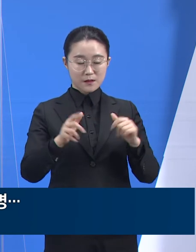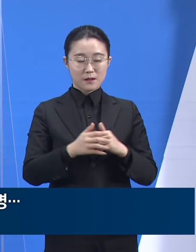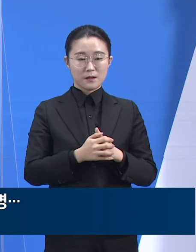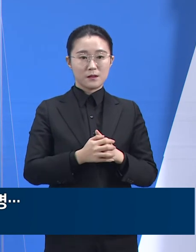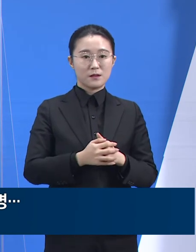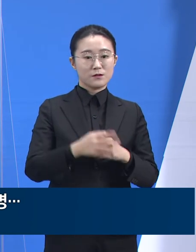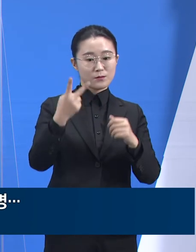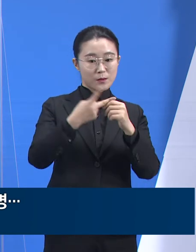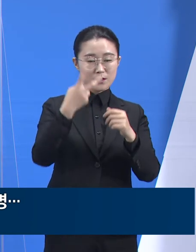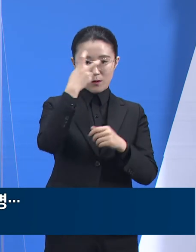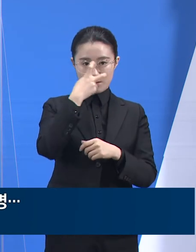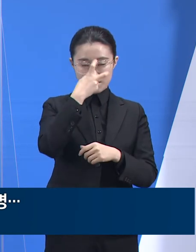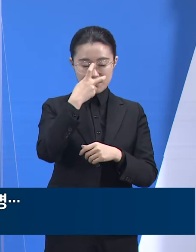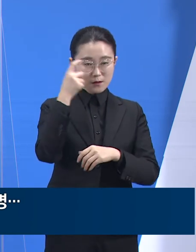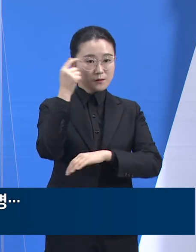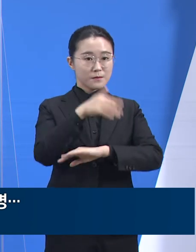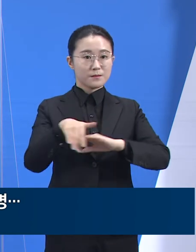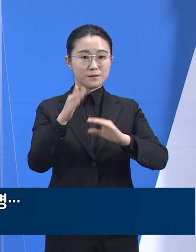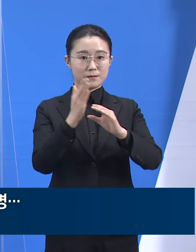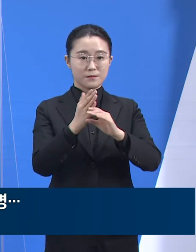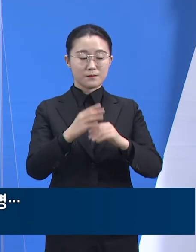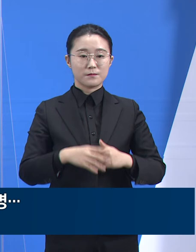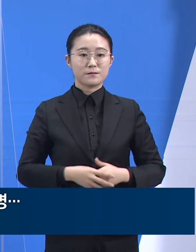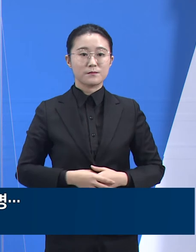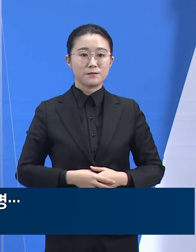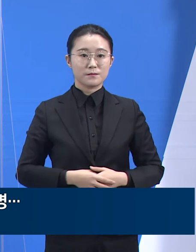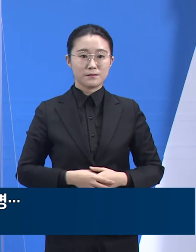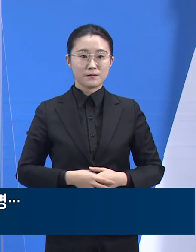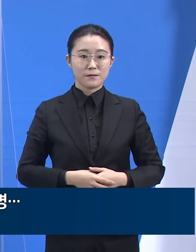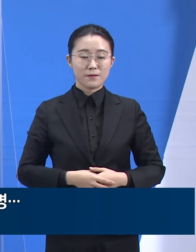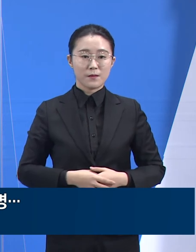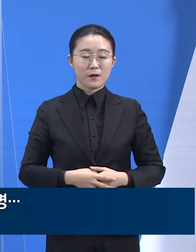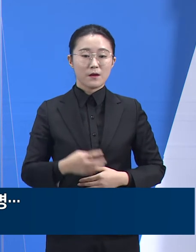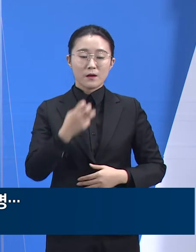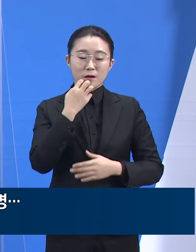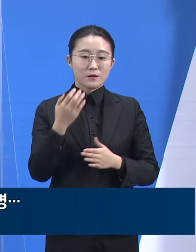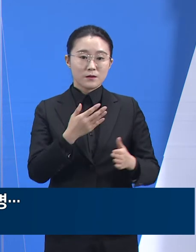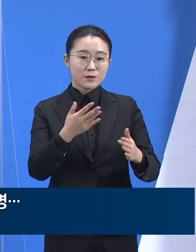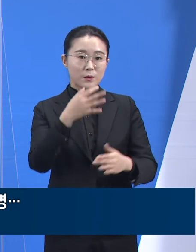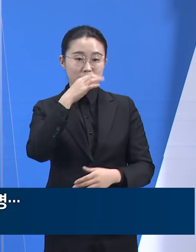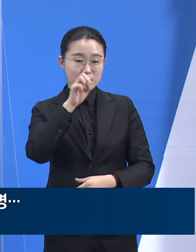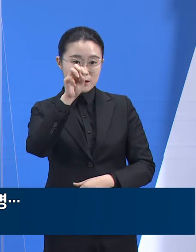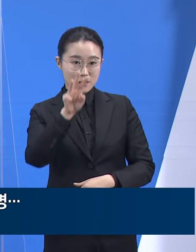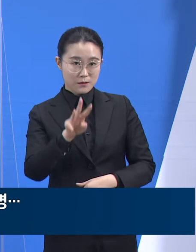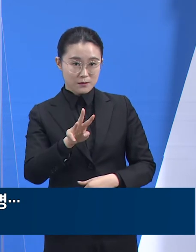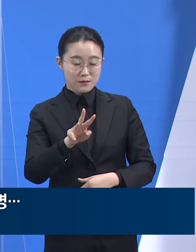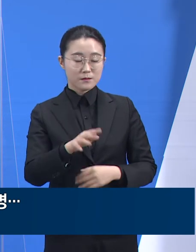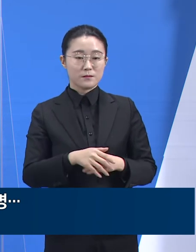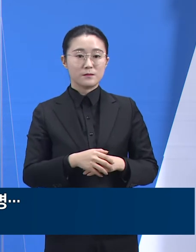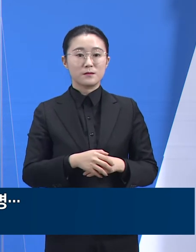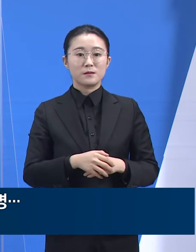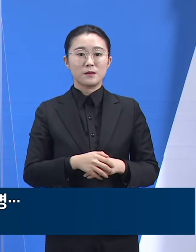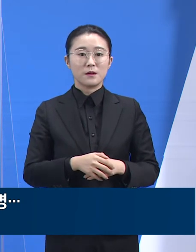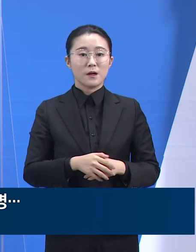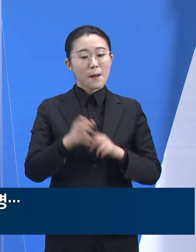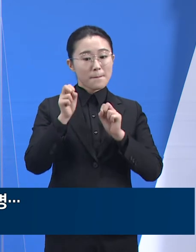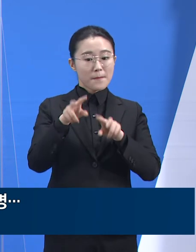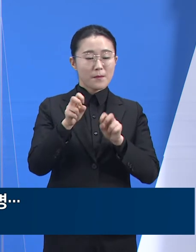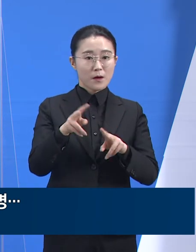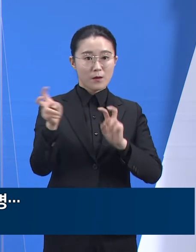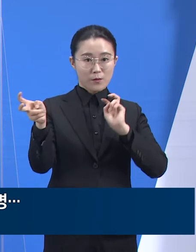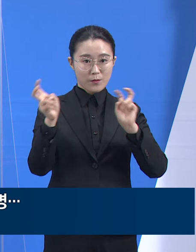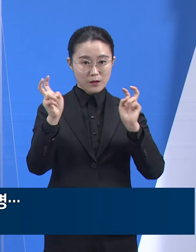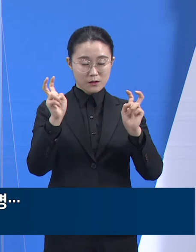경기도 이천시 택배회사 물류센터 관련 확진 상황입니다. 지난 26일 물류센터 직원 한